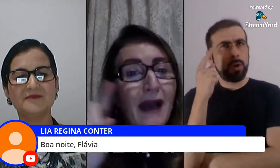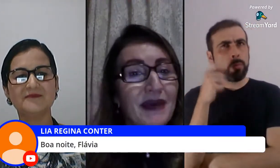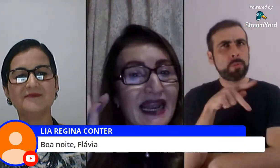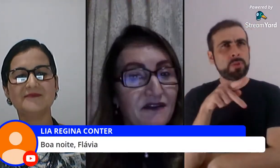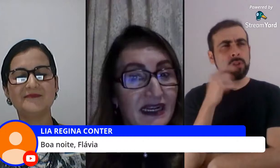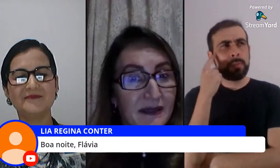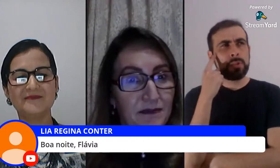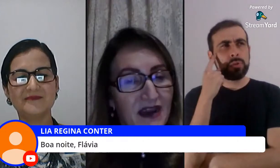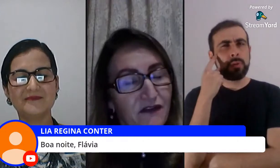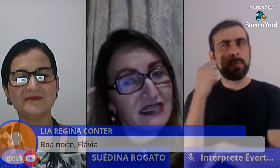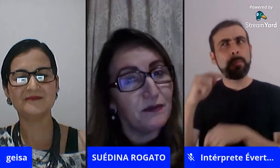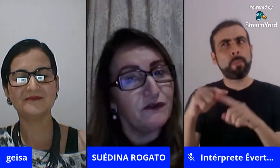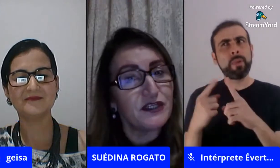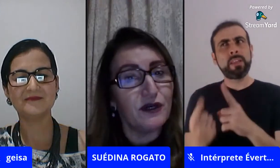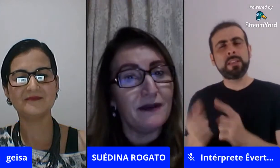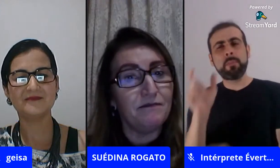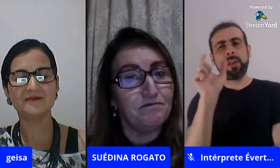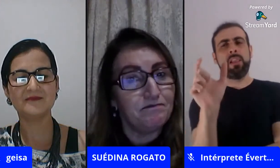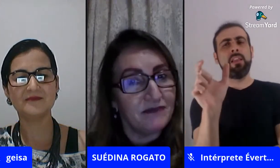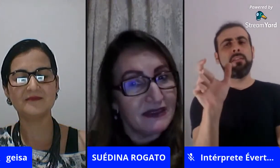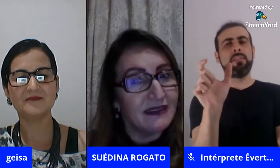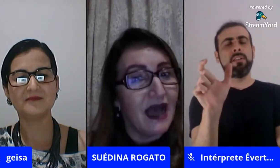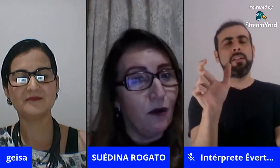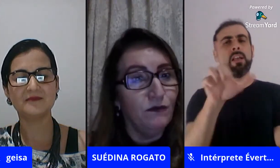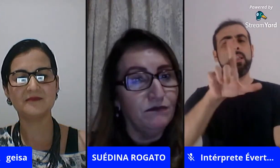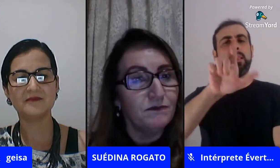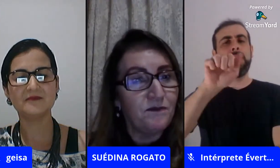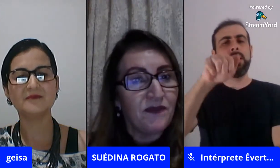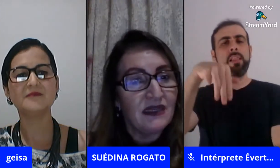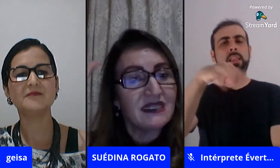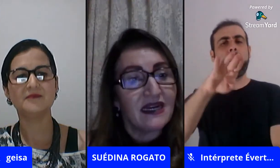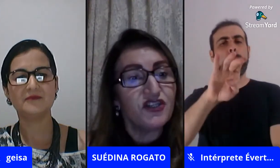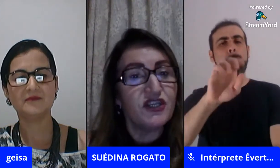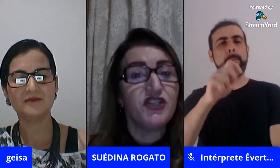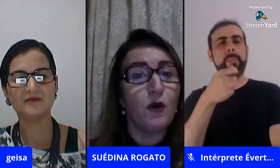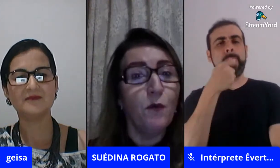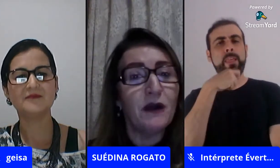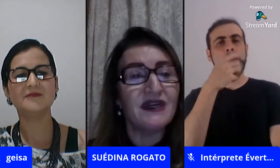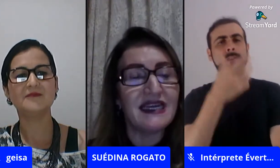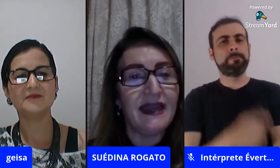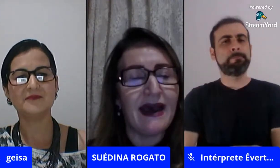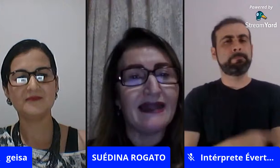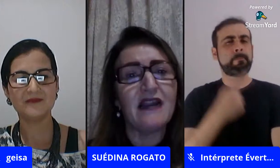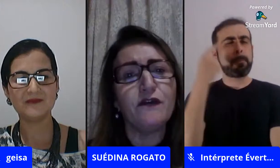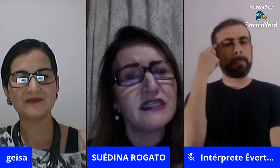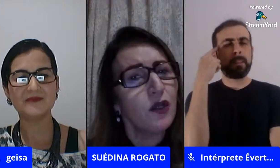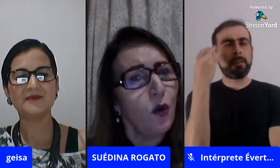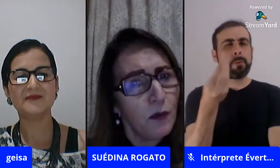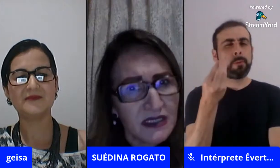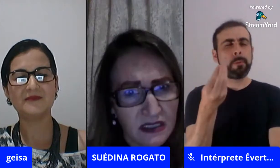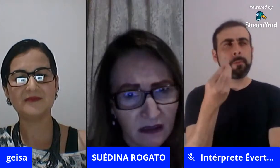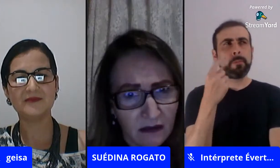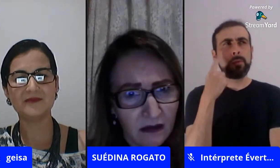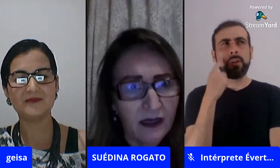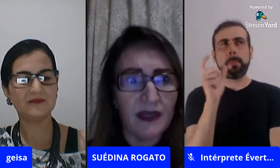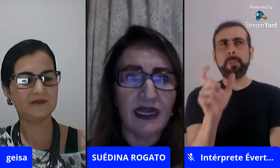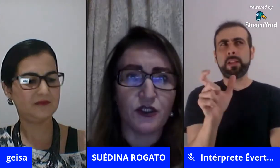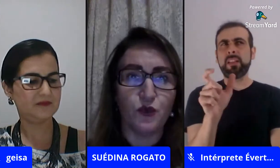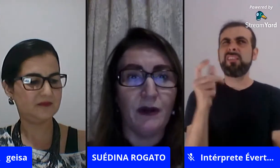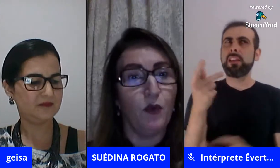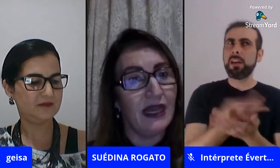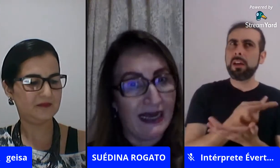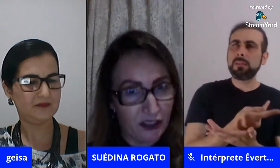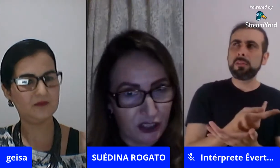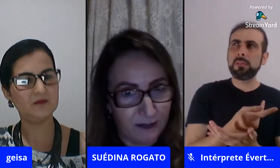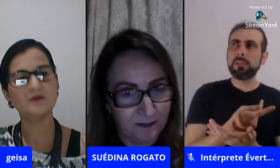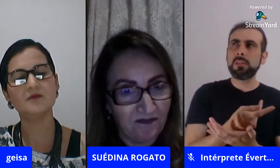bolacha só que a palavra lamber fez a professora dar um start de que tinha alguma coisa ali errada ela falou